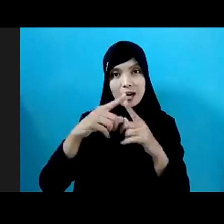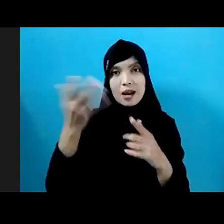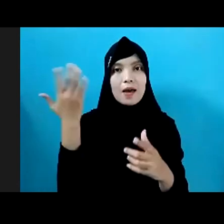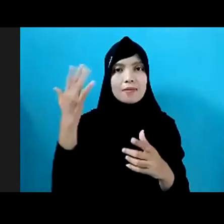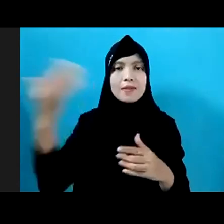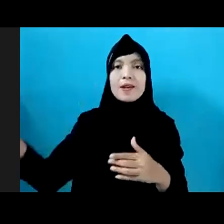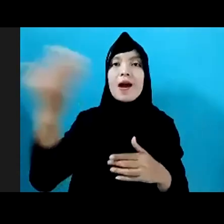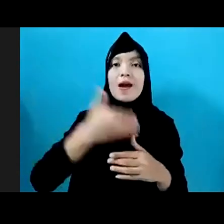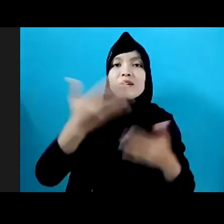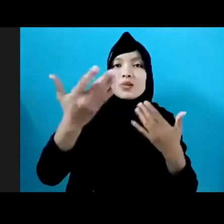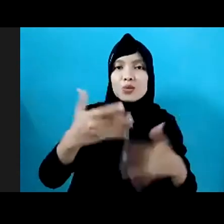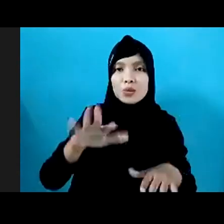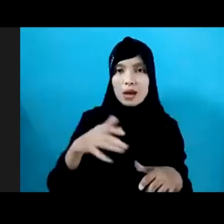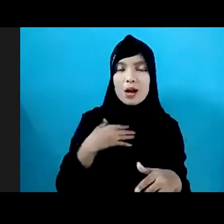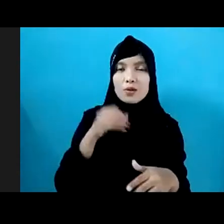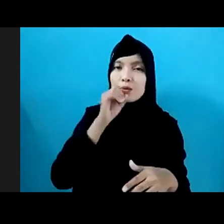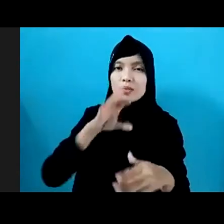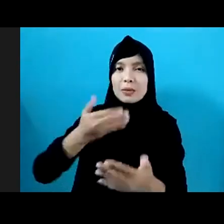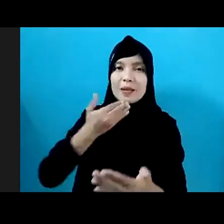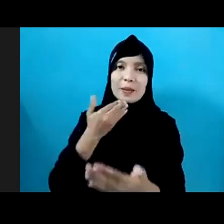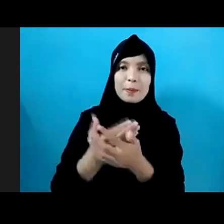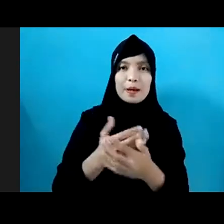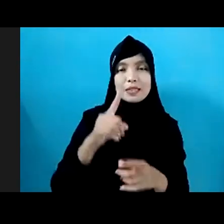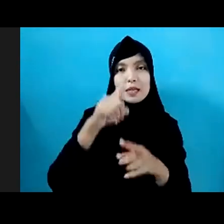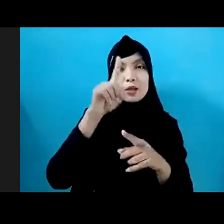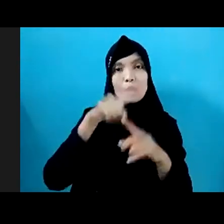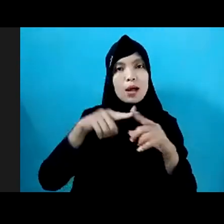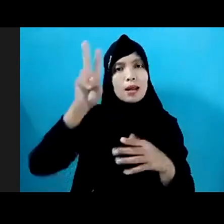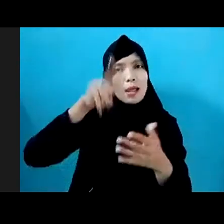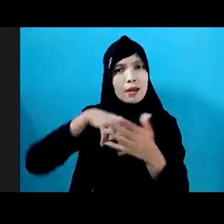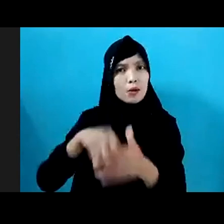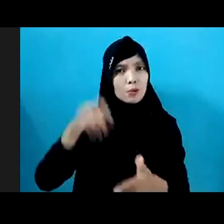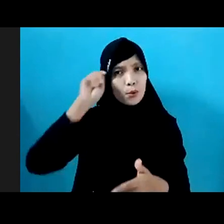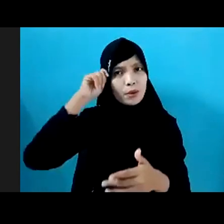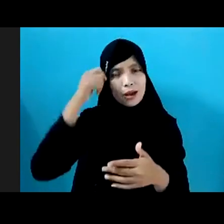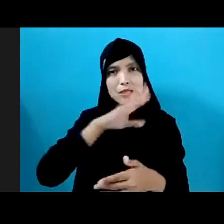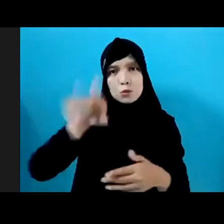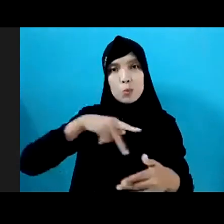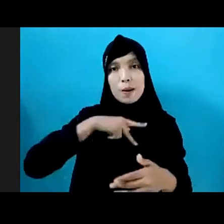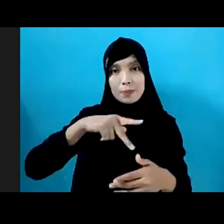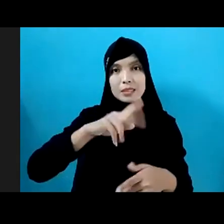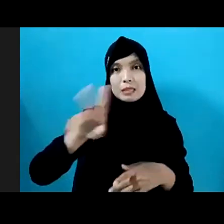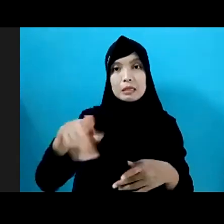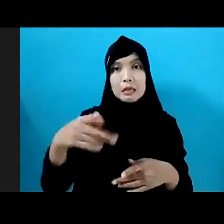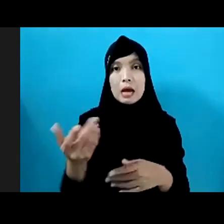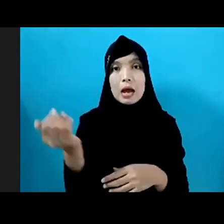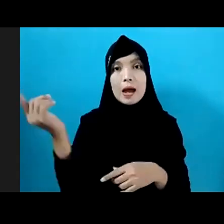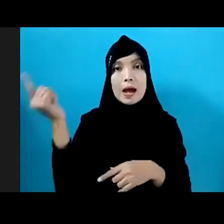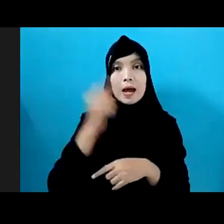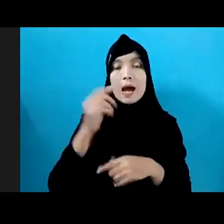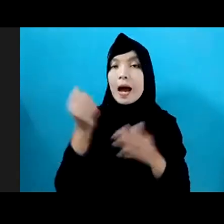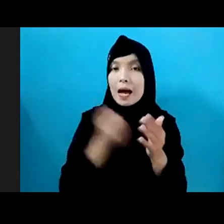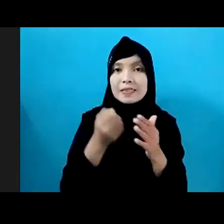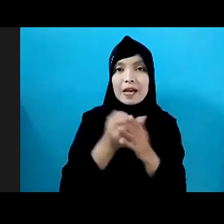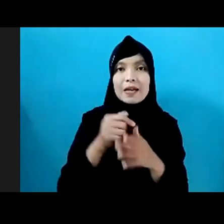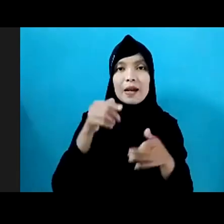hari ini kami ucapkan terima kasih. Dan sekali lagi kami ingin mengingatkan kepada peserta bahwa acara pekan berpihak pada